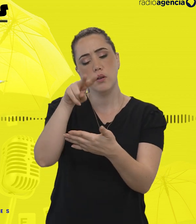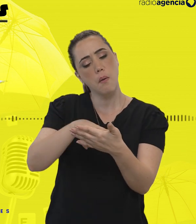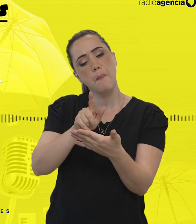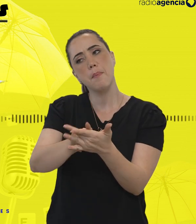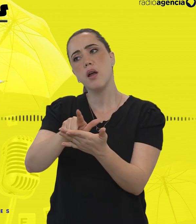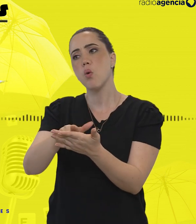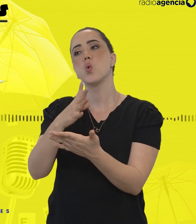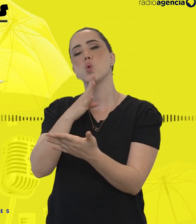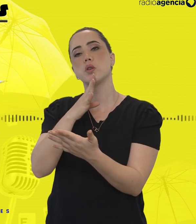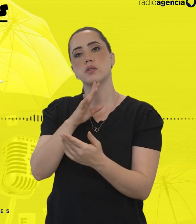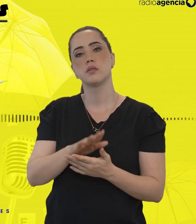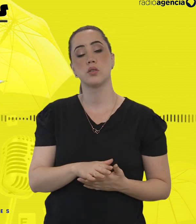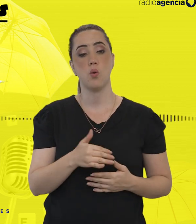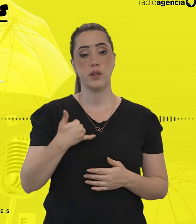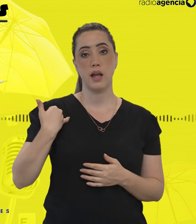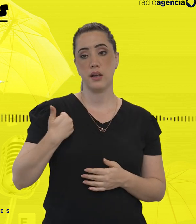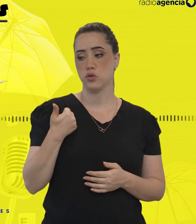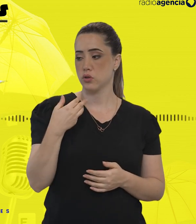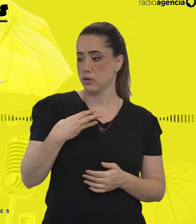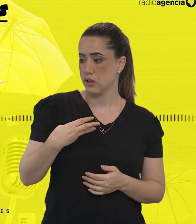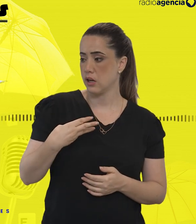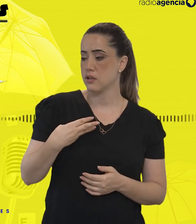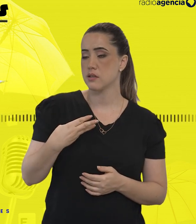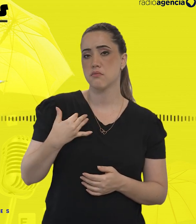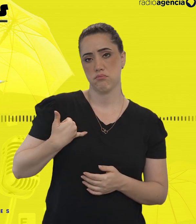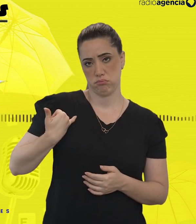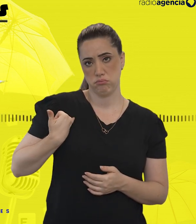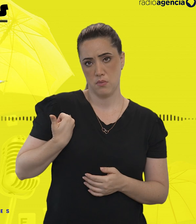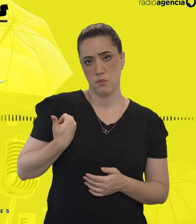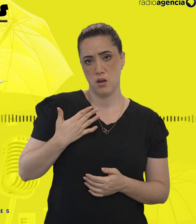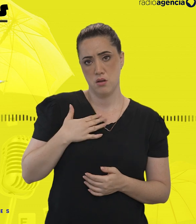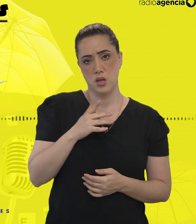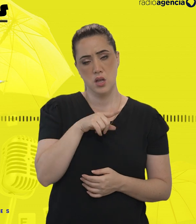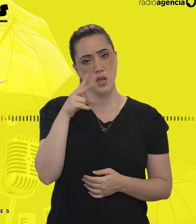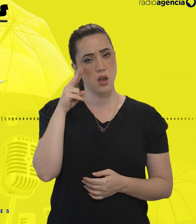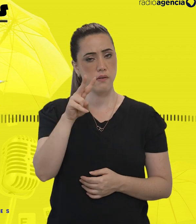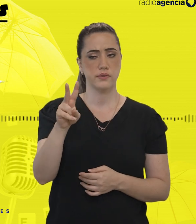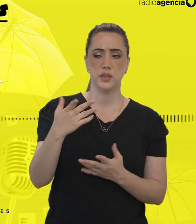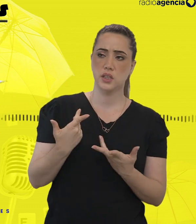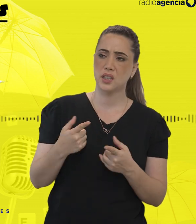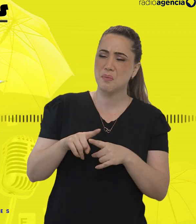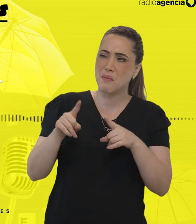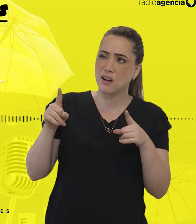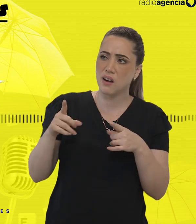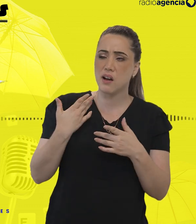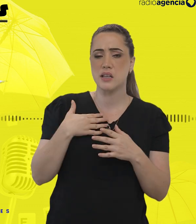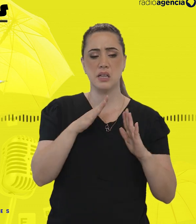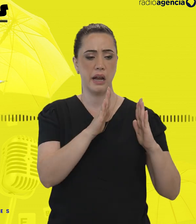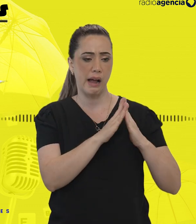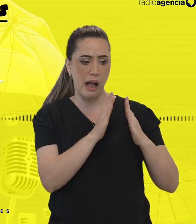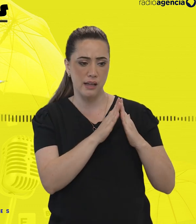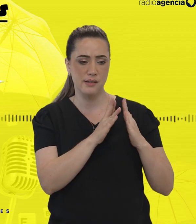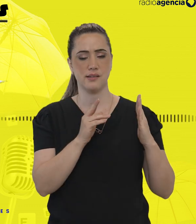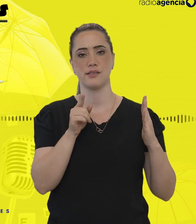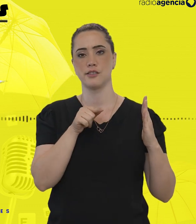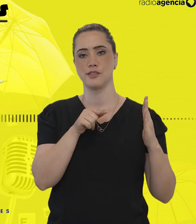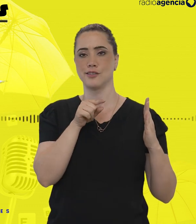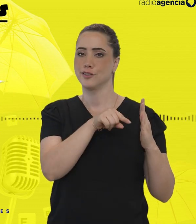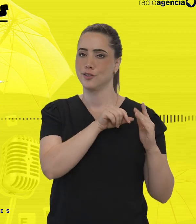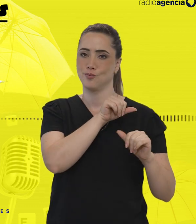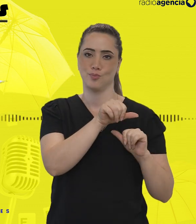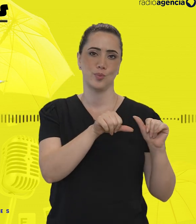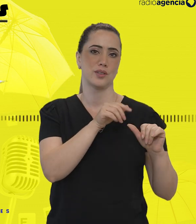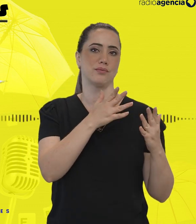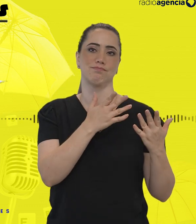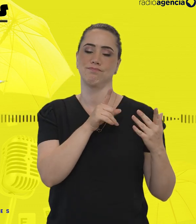aquela coisa, desde os 13 anos, eu ouvindo sobre dislexia. E em casa era aquela coisa, né? Casa de Ferreira, especial de pau, aquela coisa bem